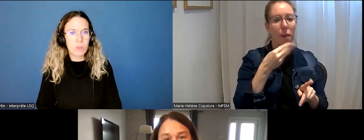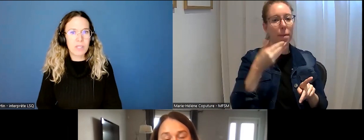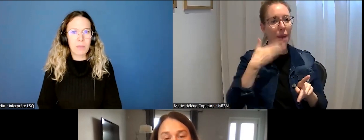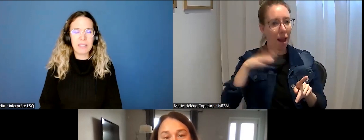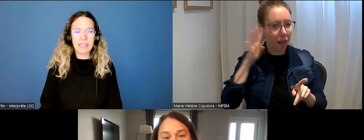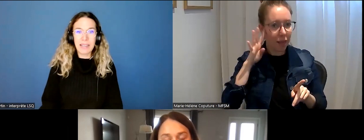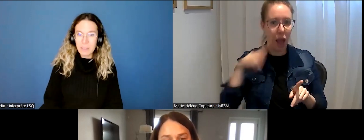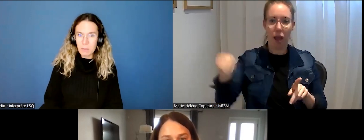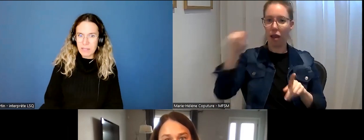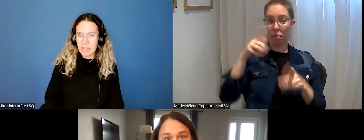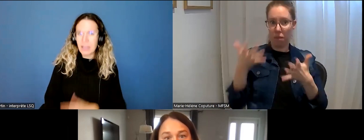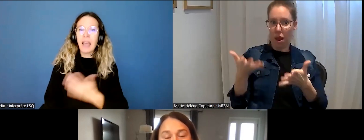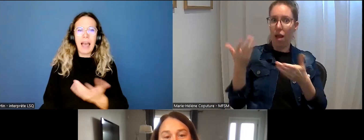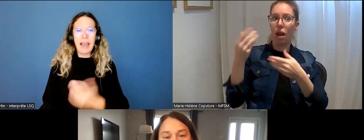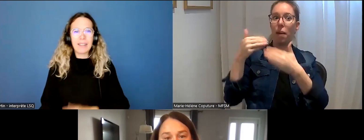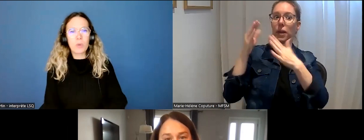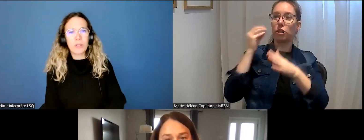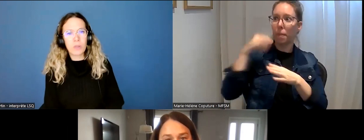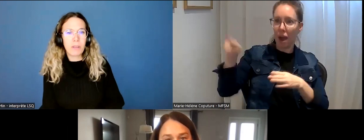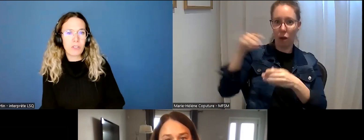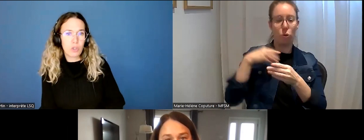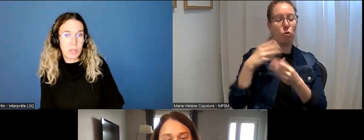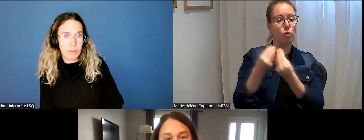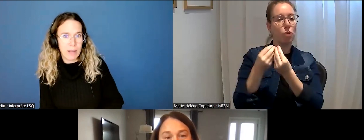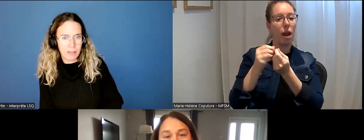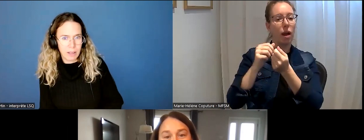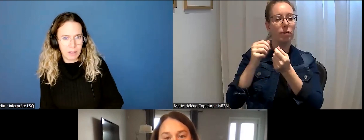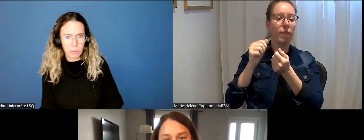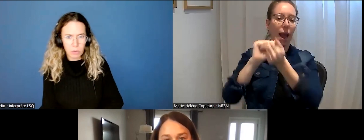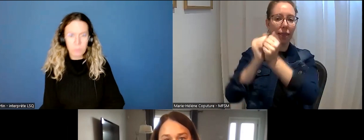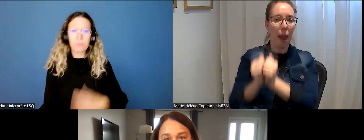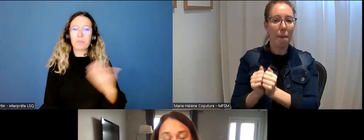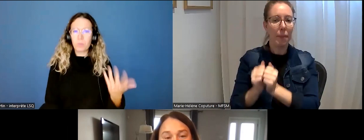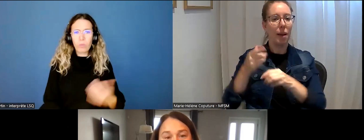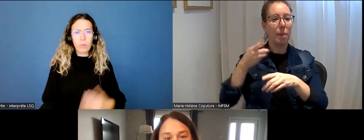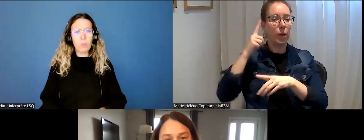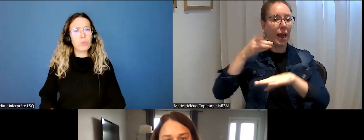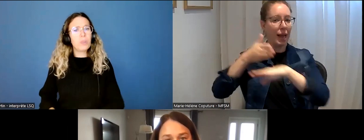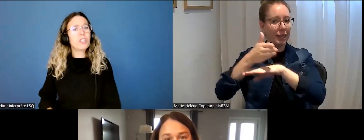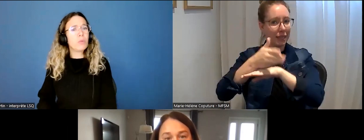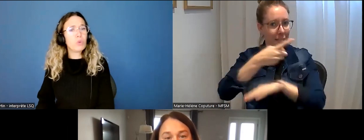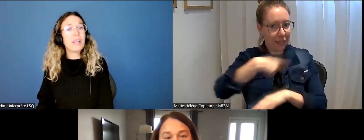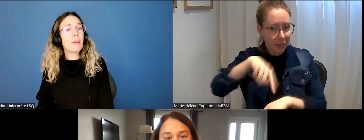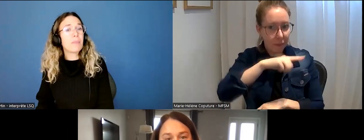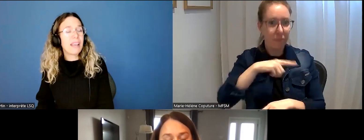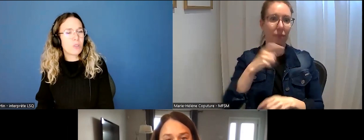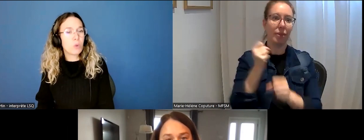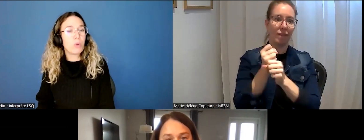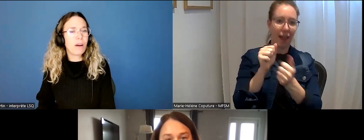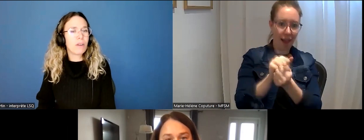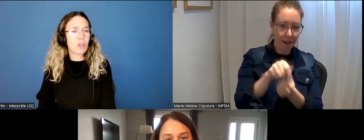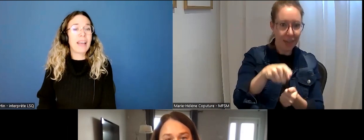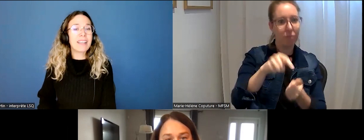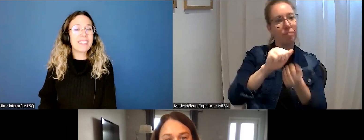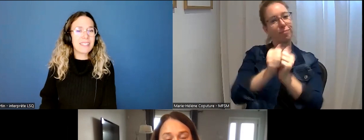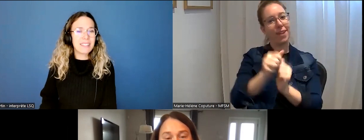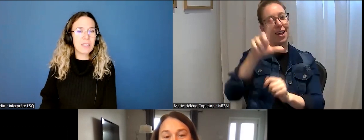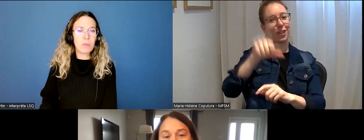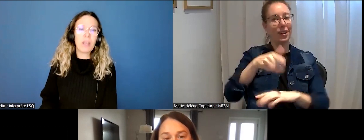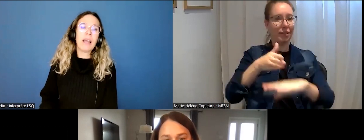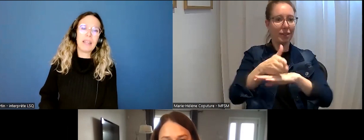également qui sont sensibilisées à la situation des personnes sourdes et malentendantes. Puis, il y beaucoup d'adaptations pour rendre